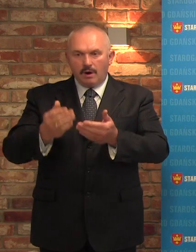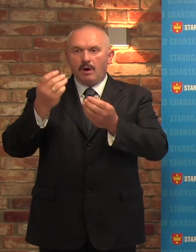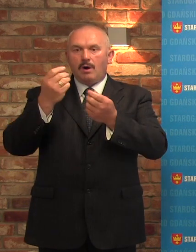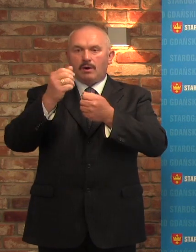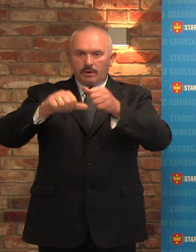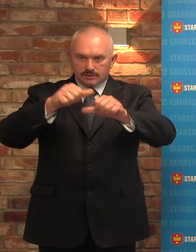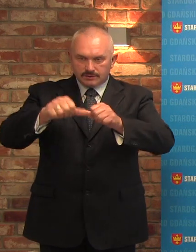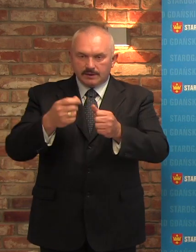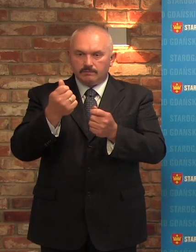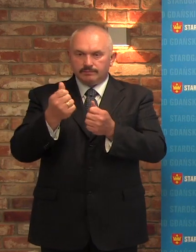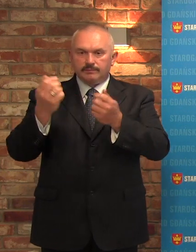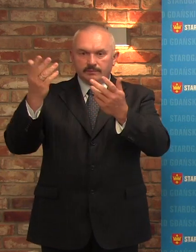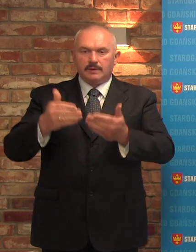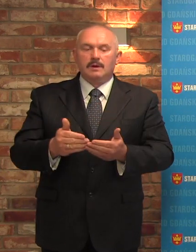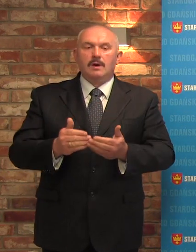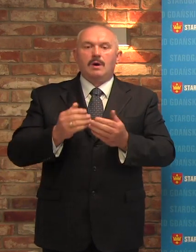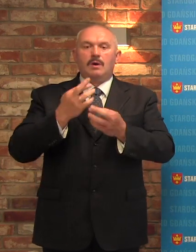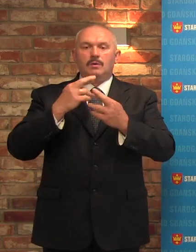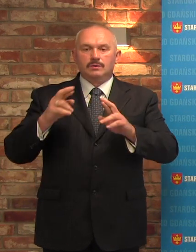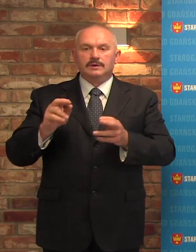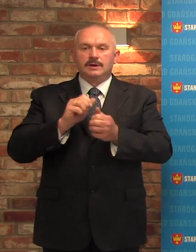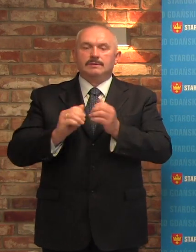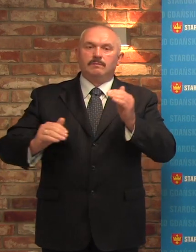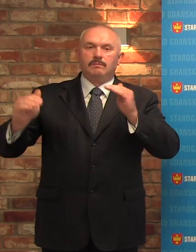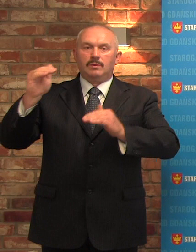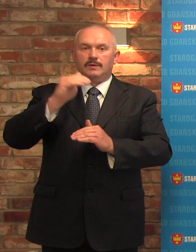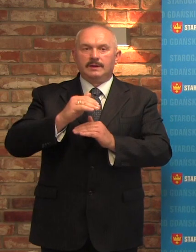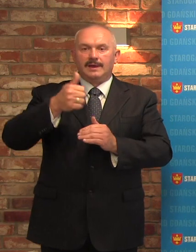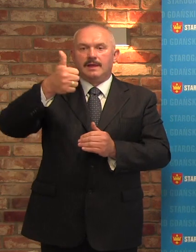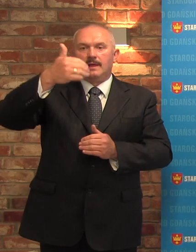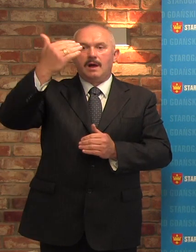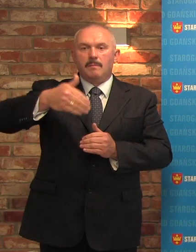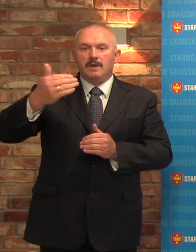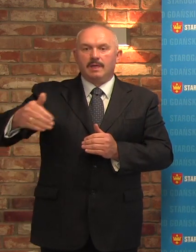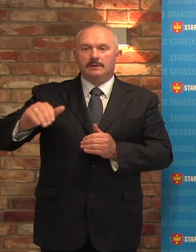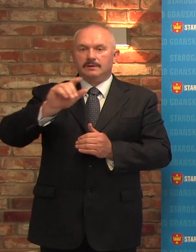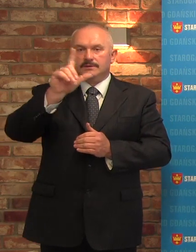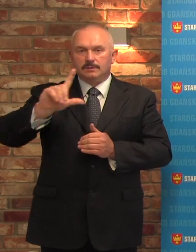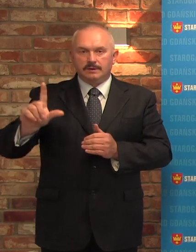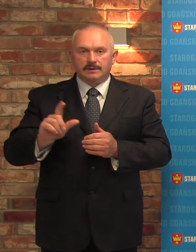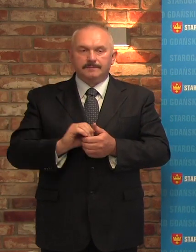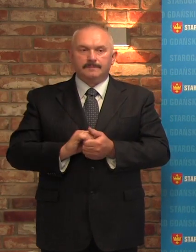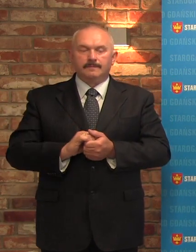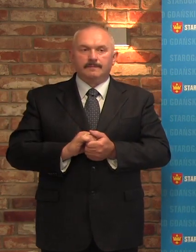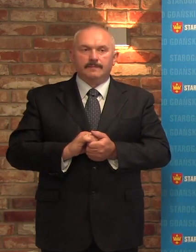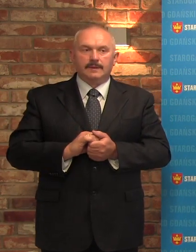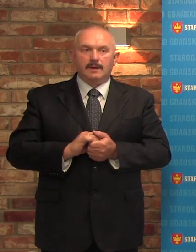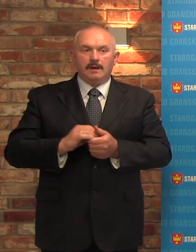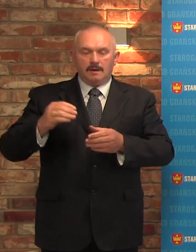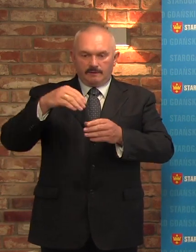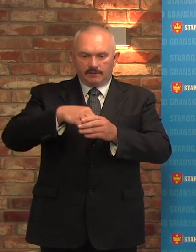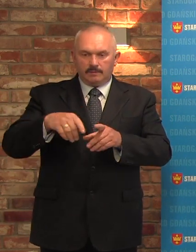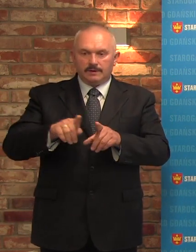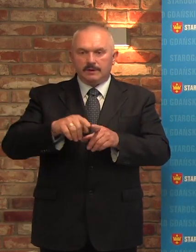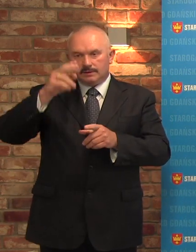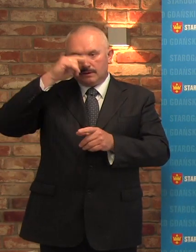na działalność tego klubu z różnych źródeł, przekraczają kwotę miliona złotych, w tym również wpłaty